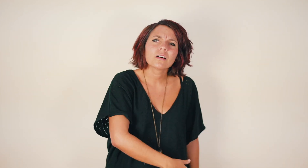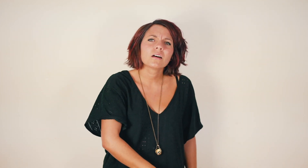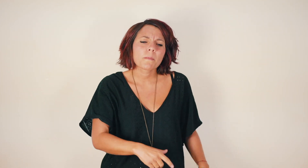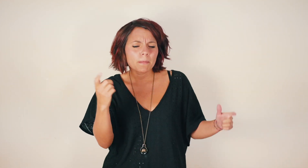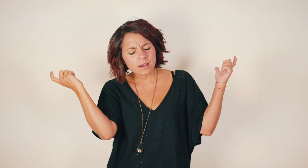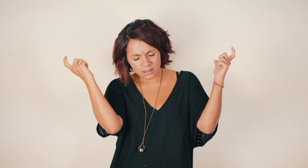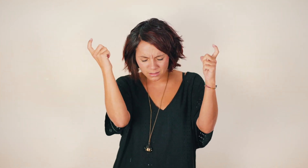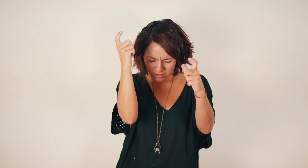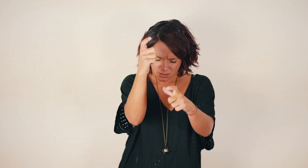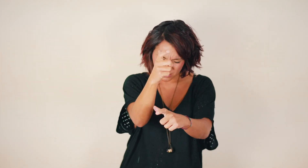Perché?